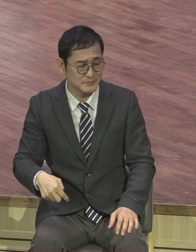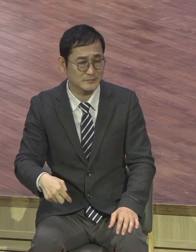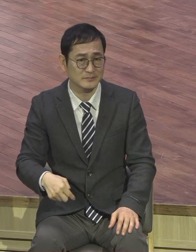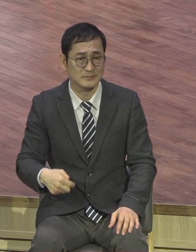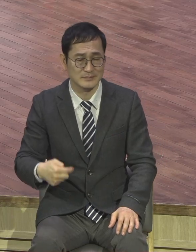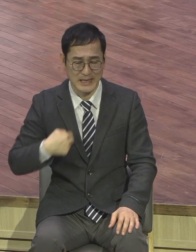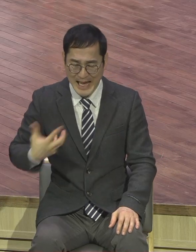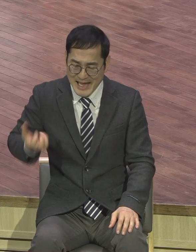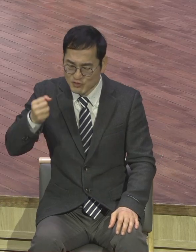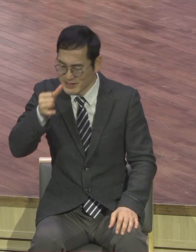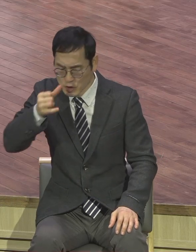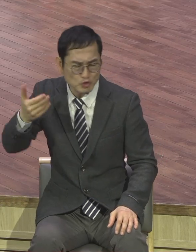슬램이었어요.